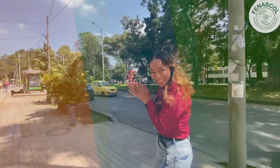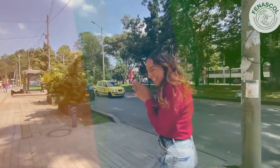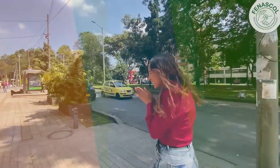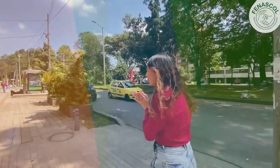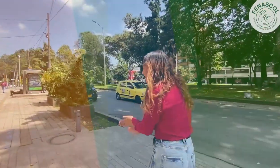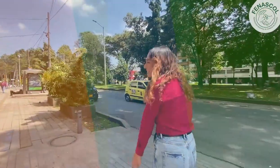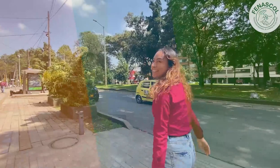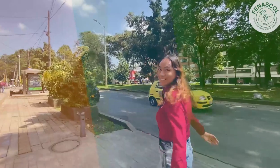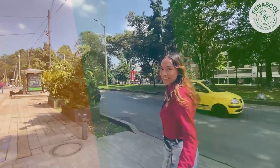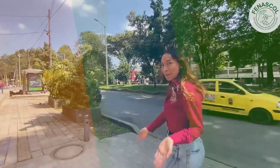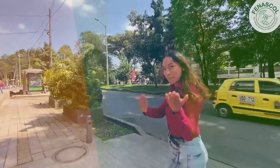vamos!